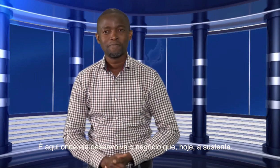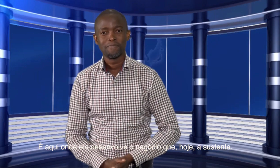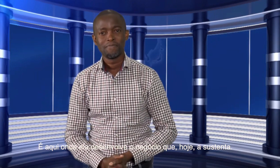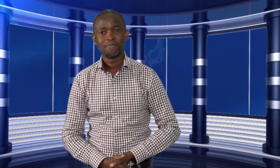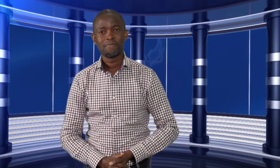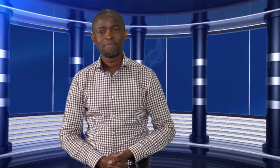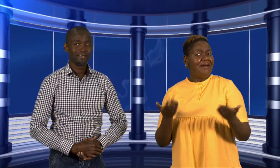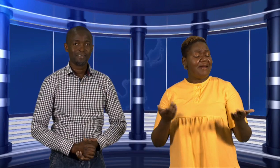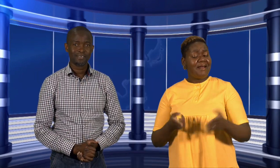sustenta.